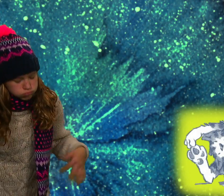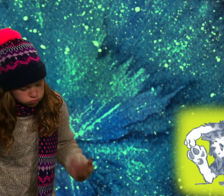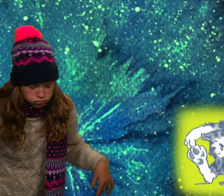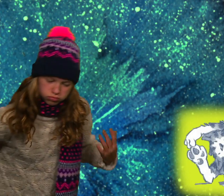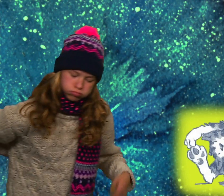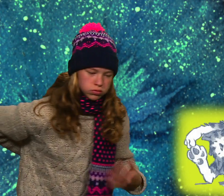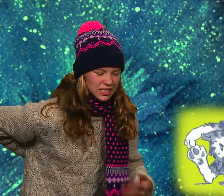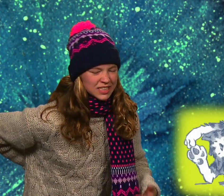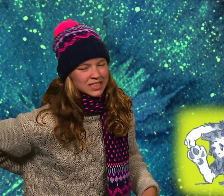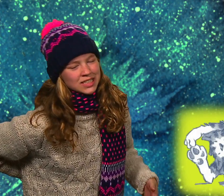Aua!